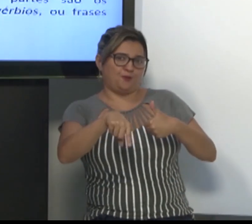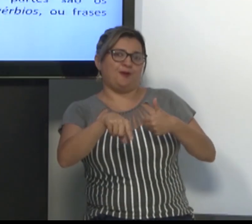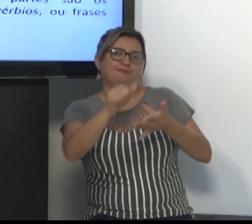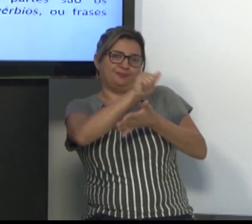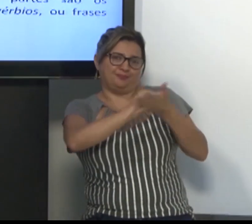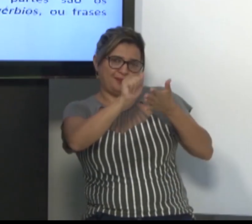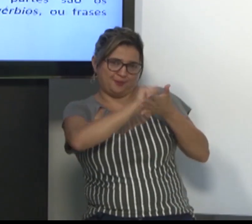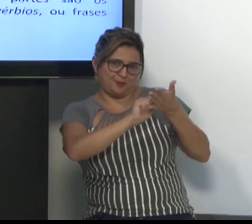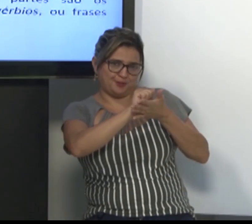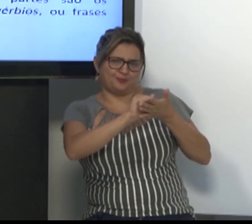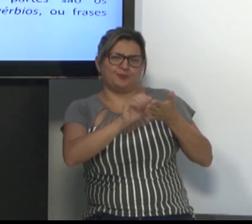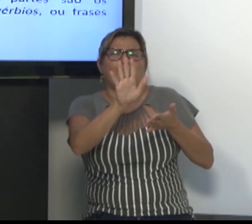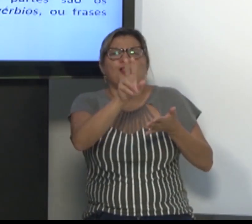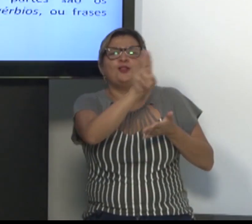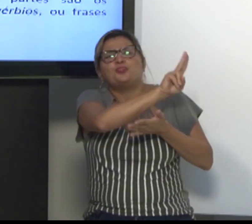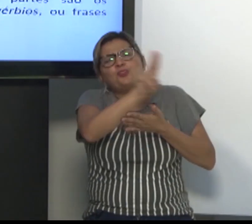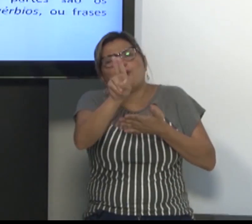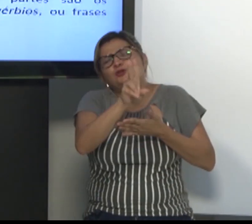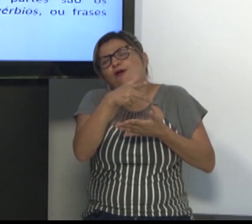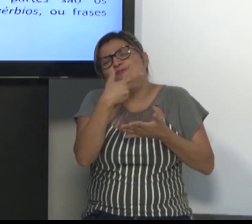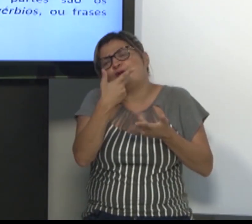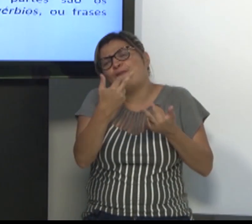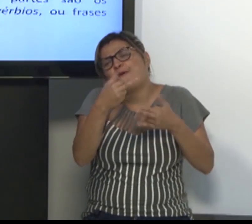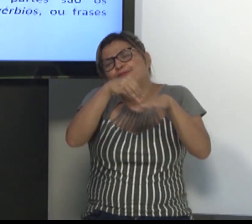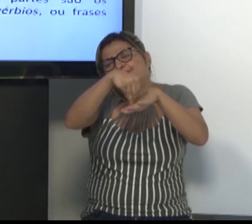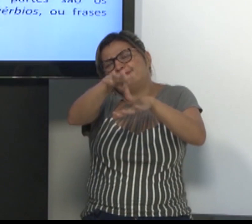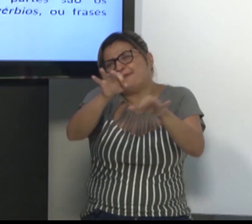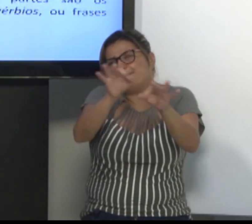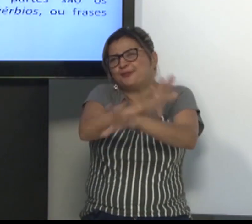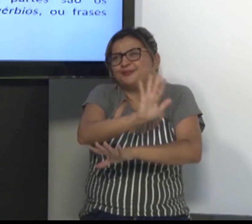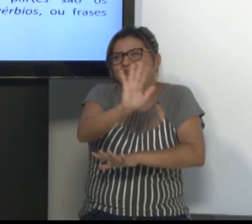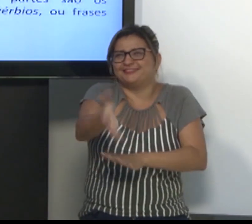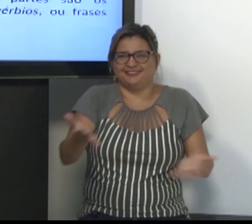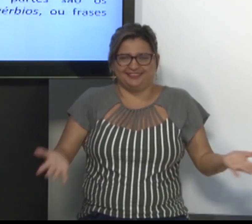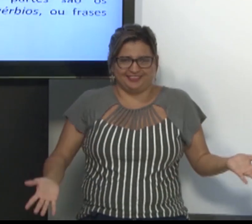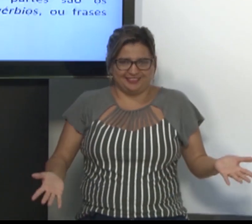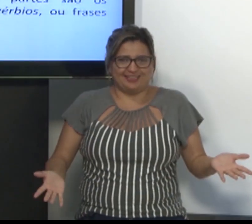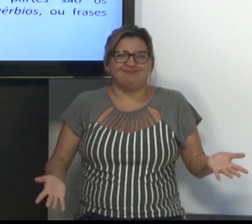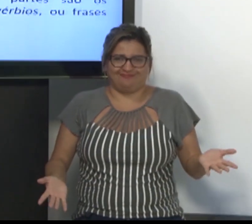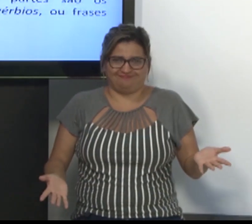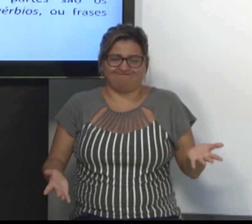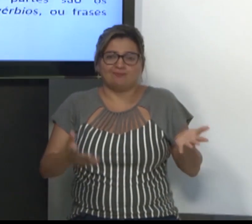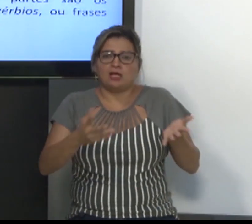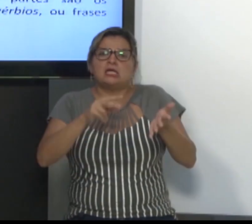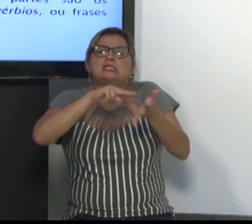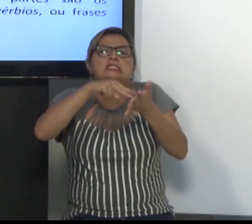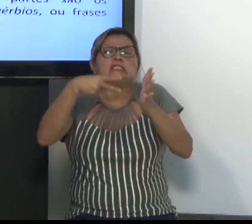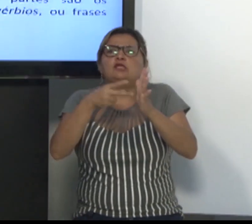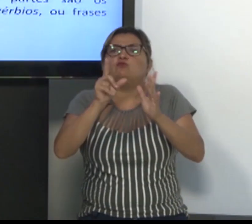O apagamento, qual o significado desse exemplo de síntese?